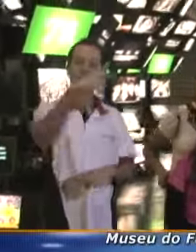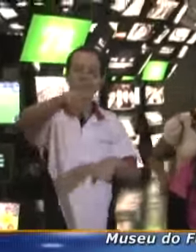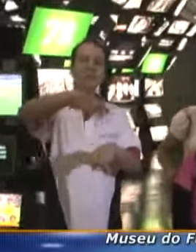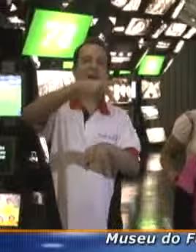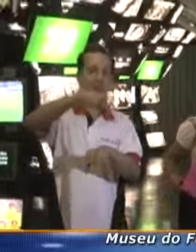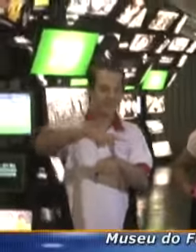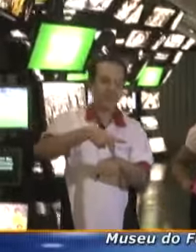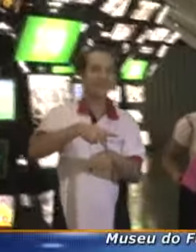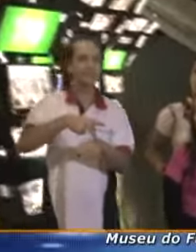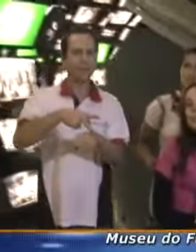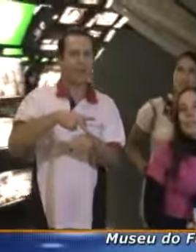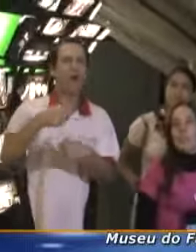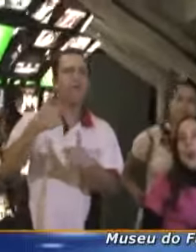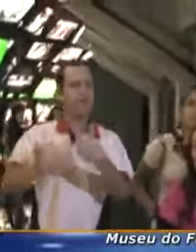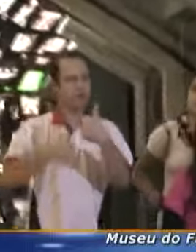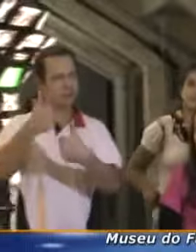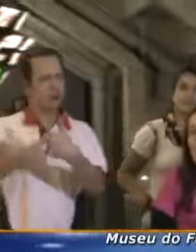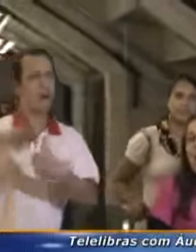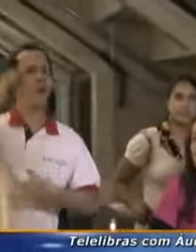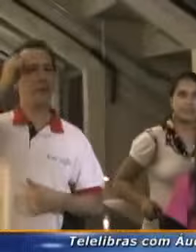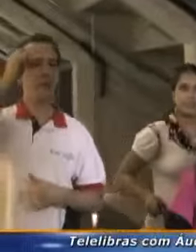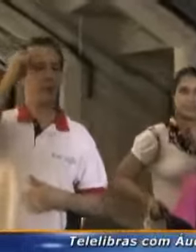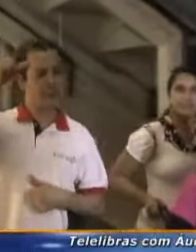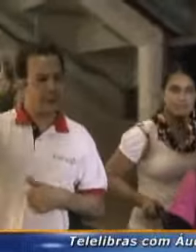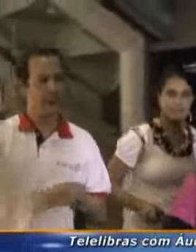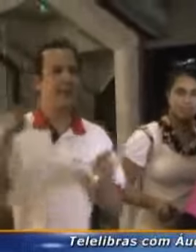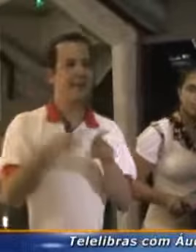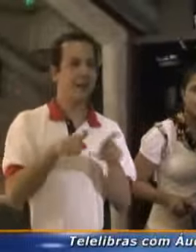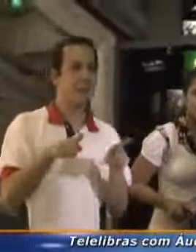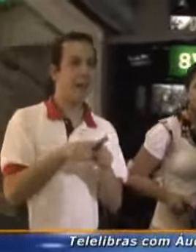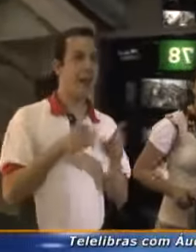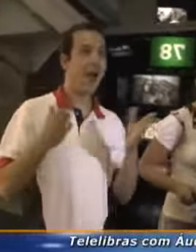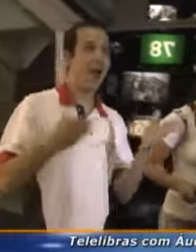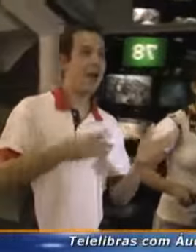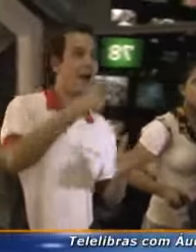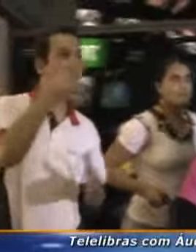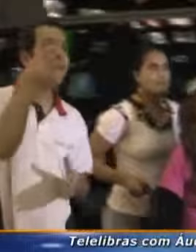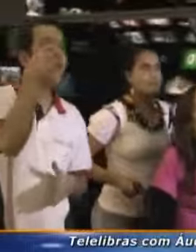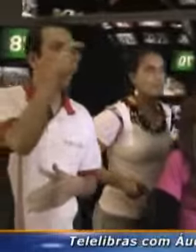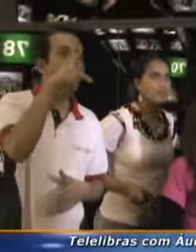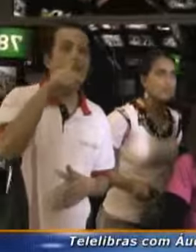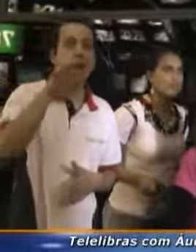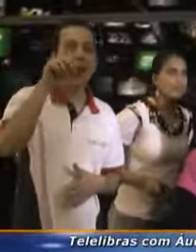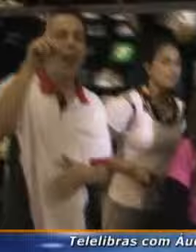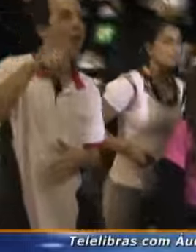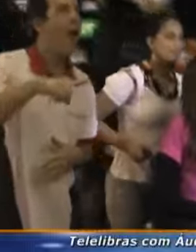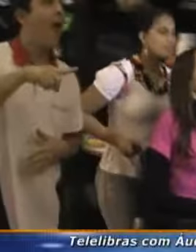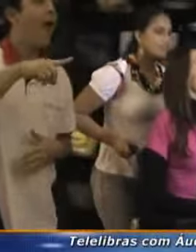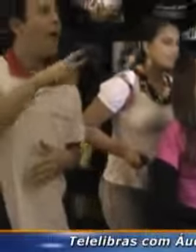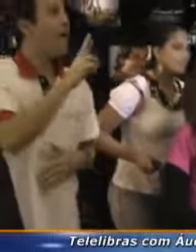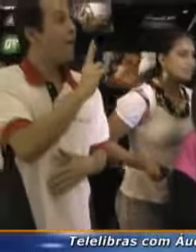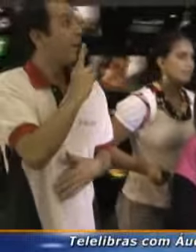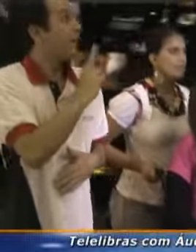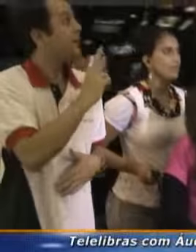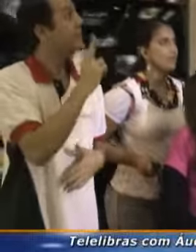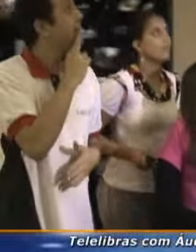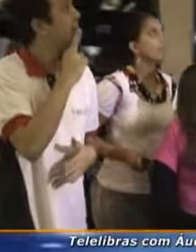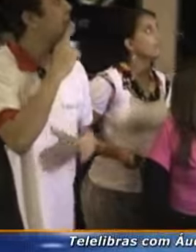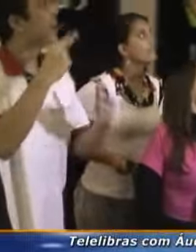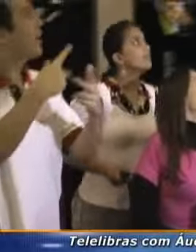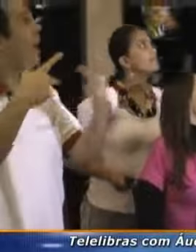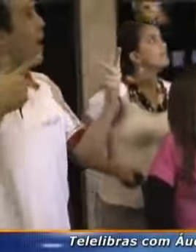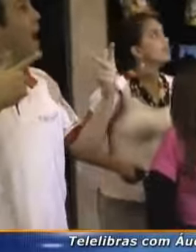através do futebol. Aqui, olha, eu estou passando pelo Pelé, pelo Ronaldinho, estou passando pela ginasta